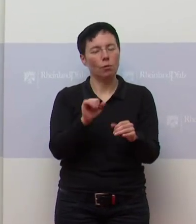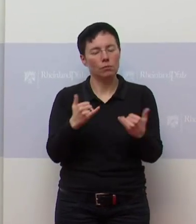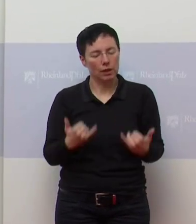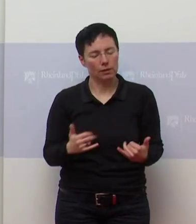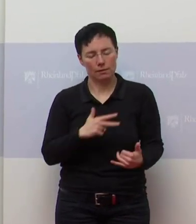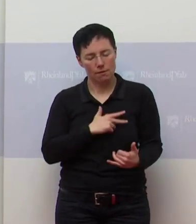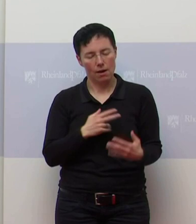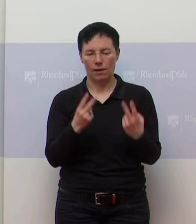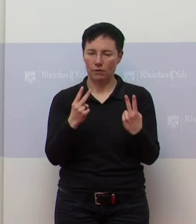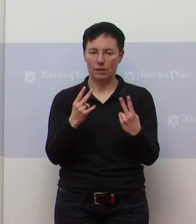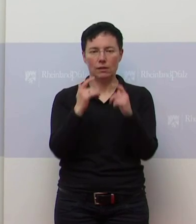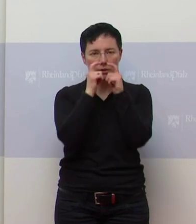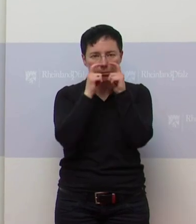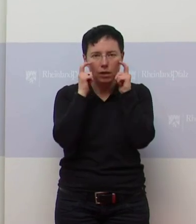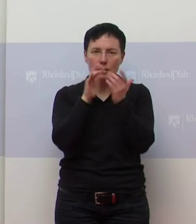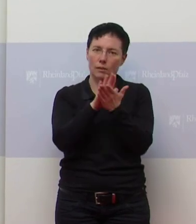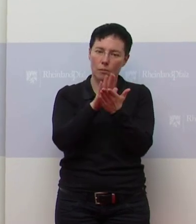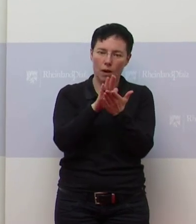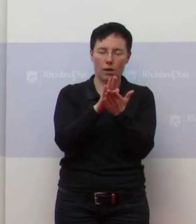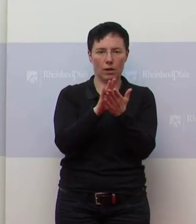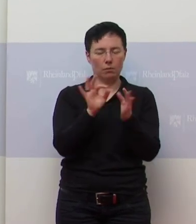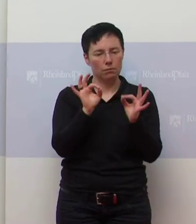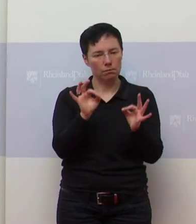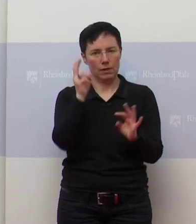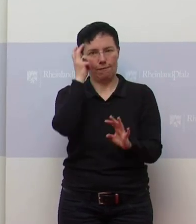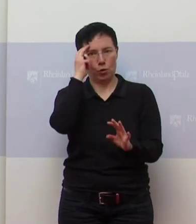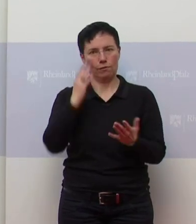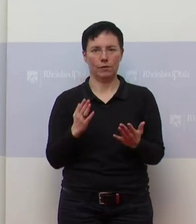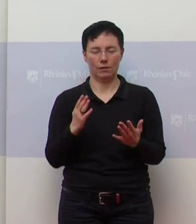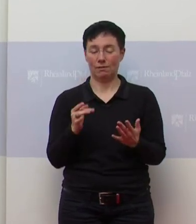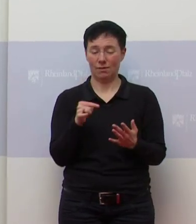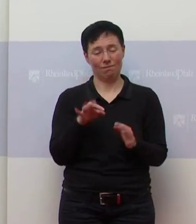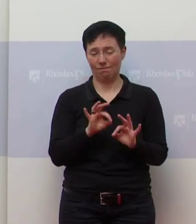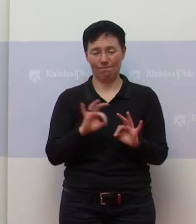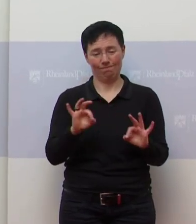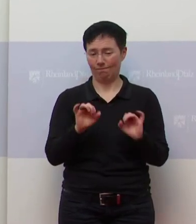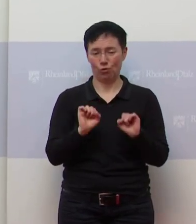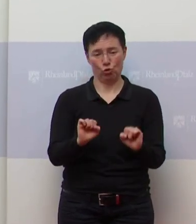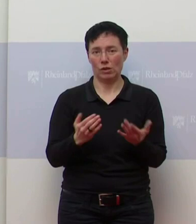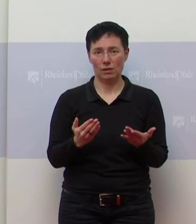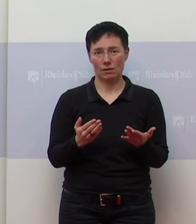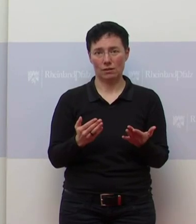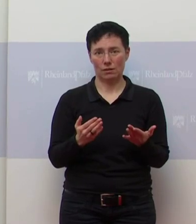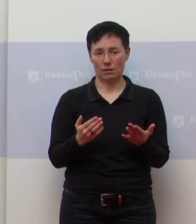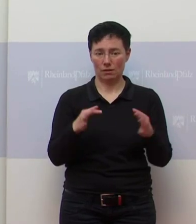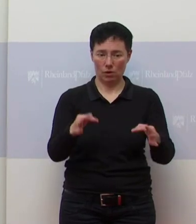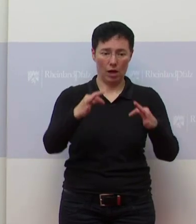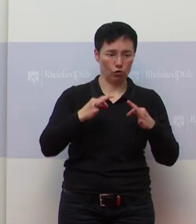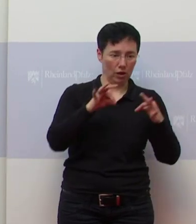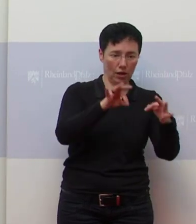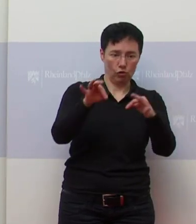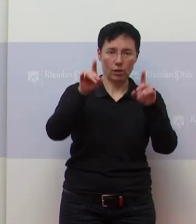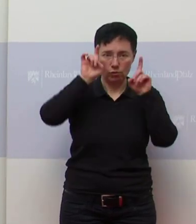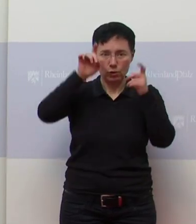dass man Maske trägt und das auch verantwortlich tut. Es ist der beste Schutz, man kann es nicht anders sagen, vor Ansteckung, vor dieser